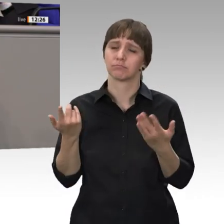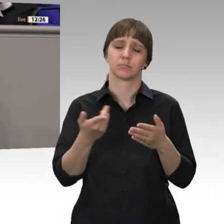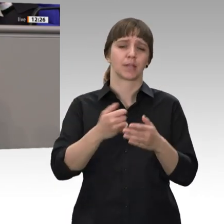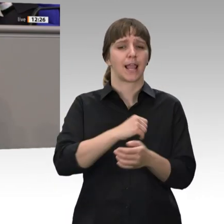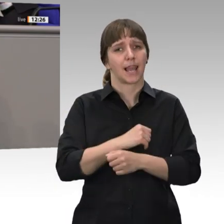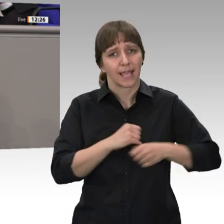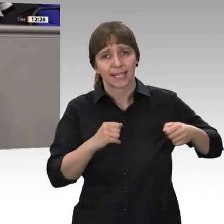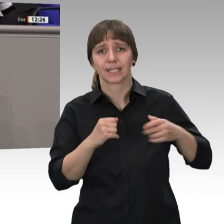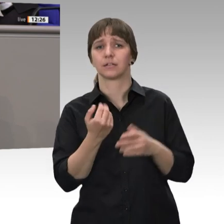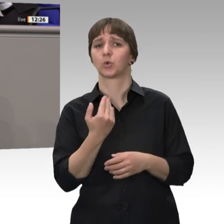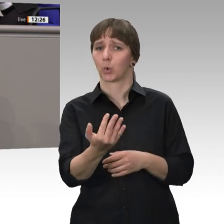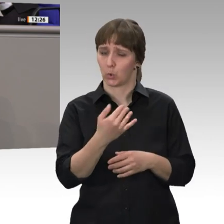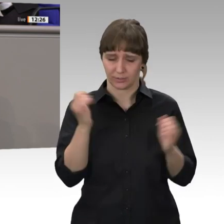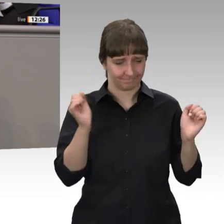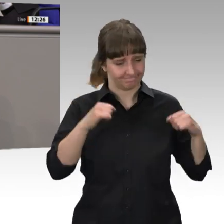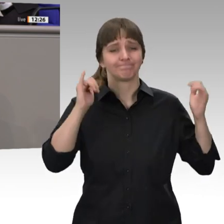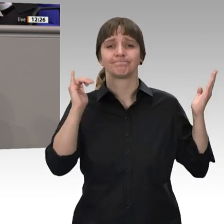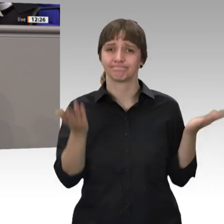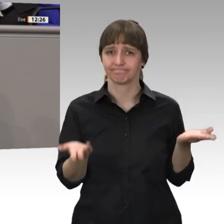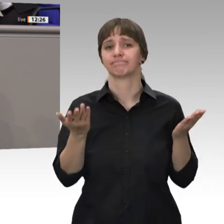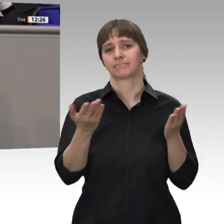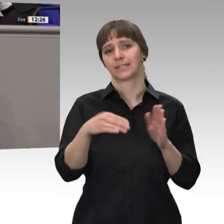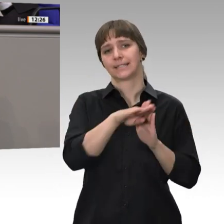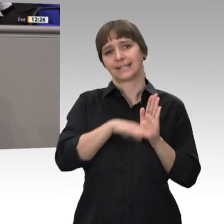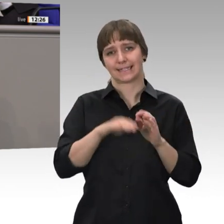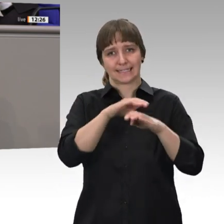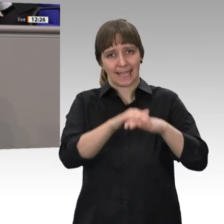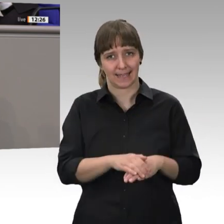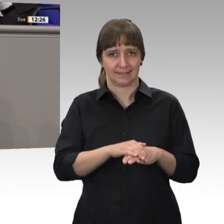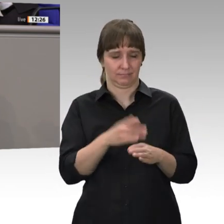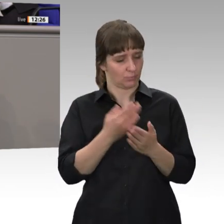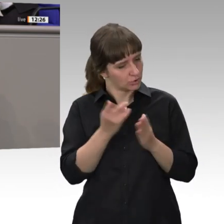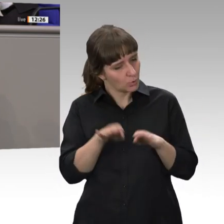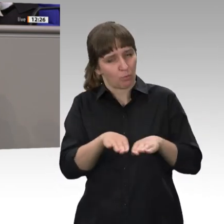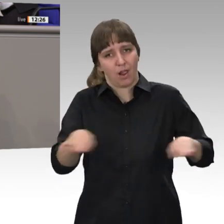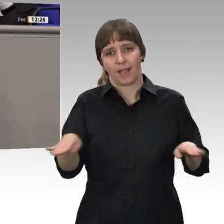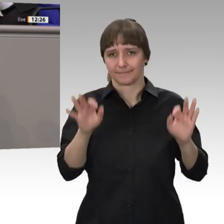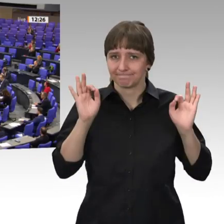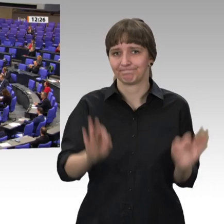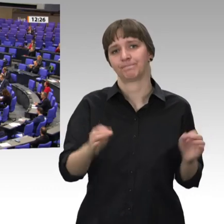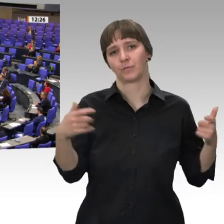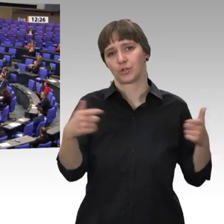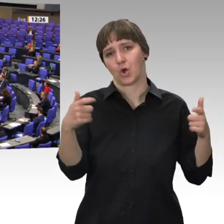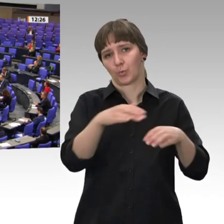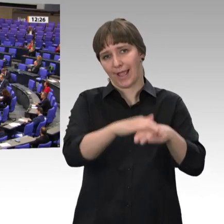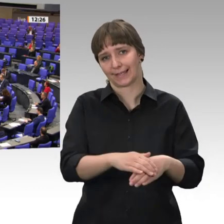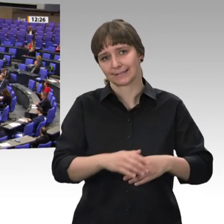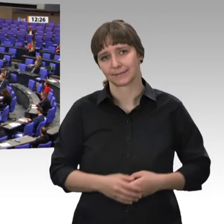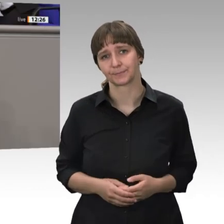gesetzliche Rente das Fundament für eine gute Altersversorgung bleiben muss. Einig sind wir auch bei allen Unterschieden